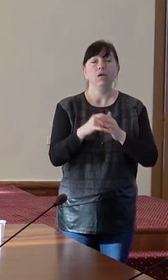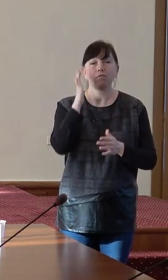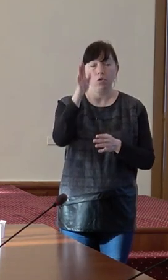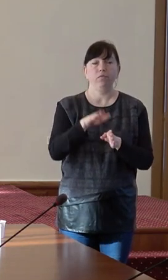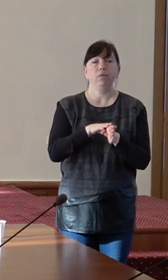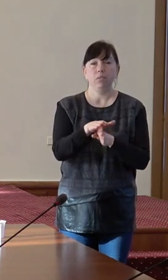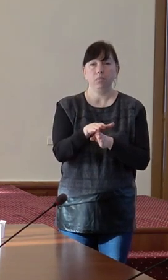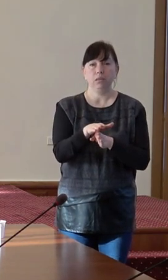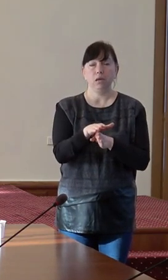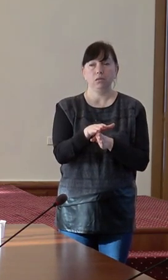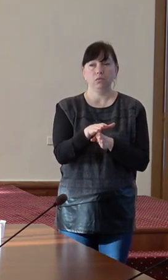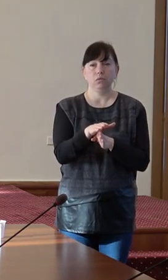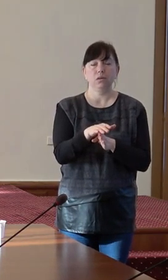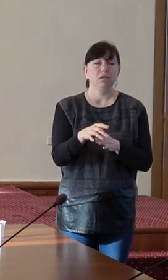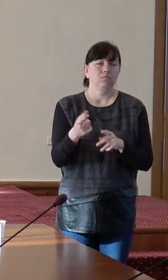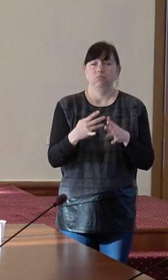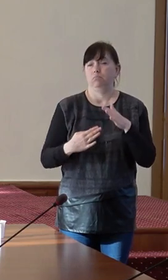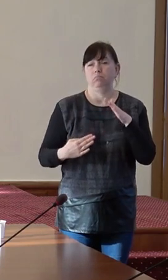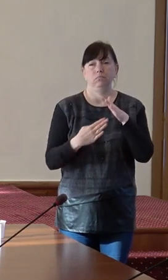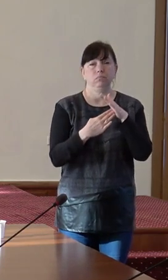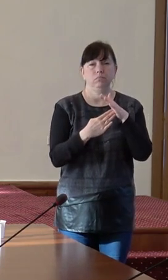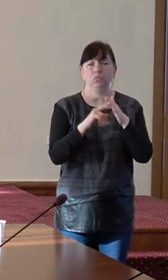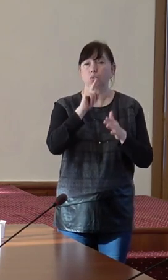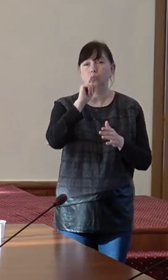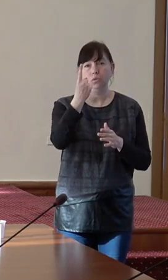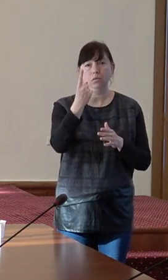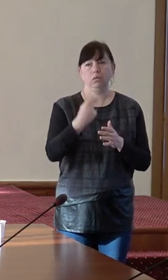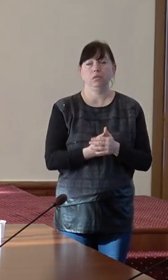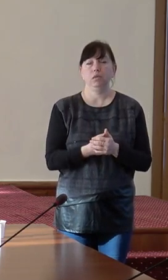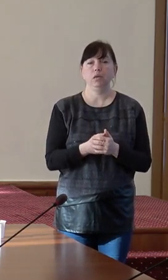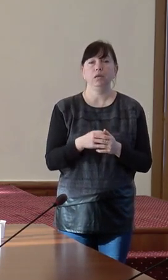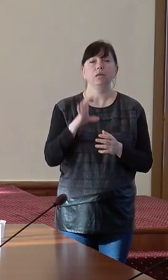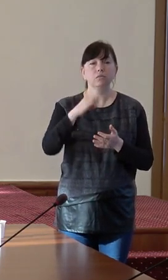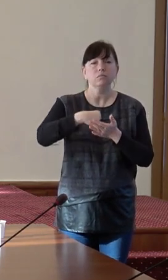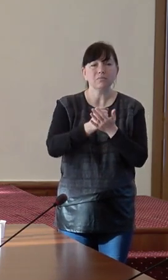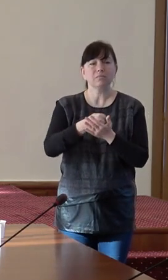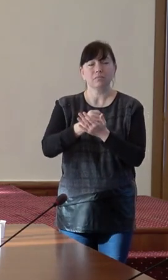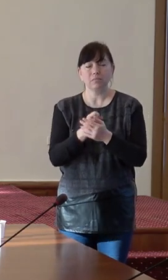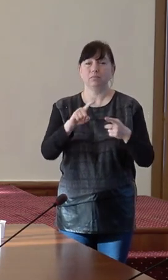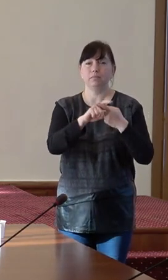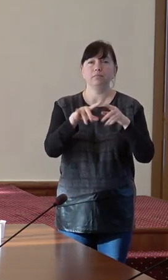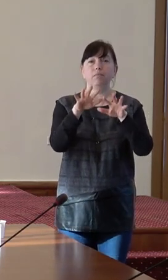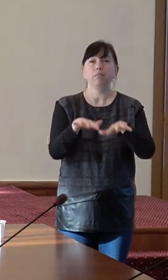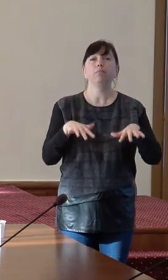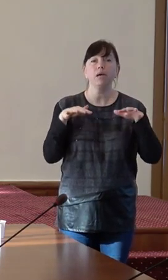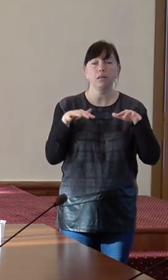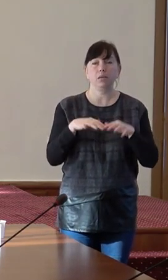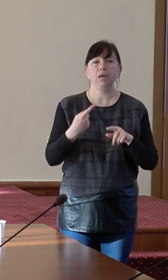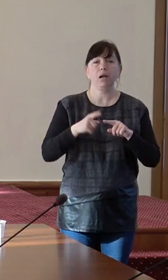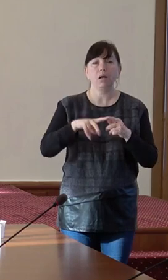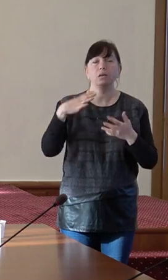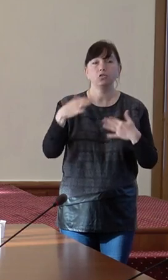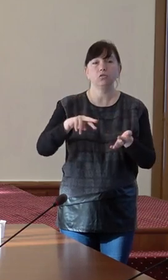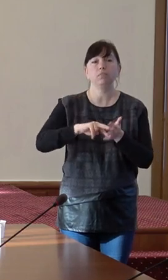implementate în cel mult un an de zile cu aprobarea lor în Parlament în planificată